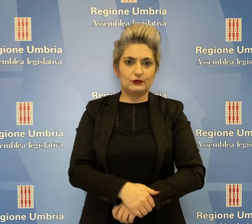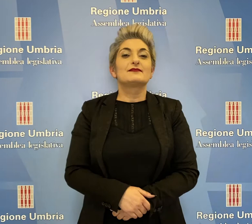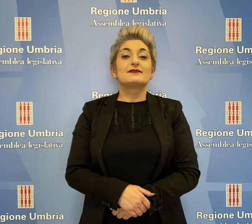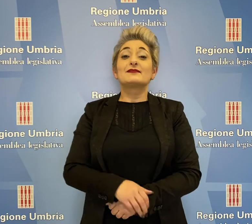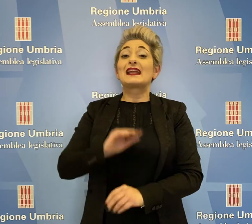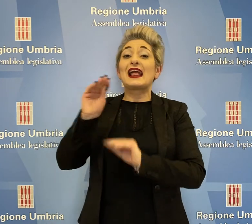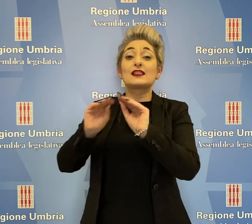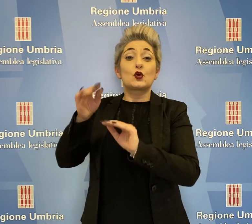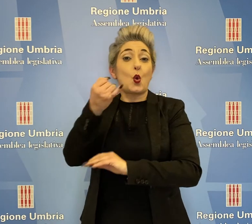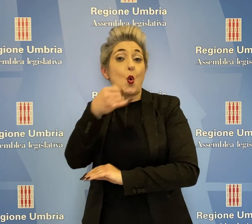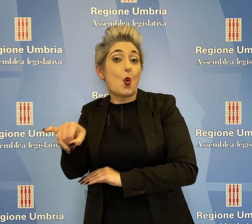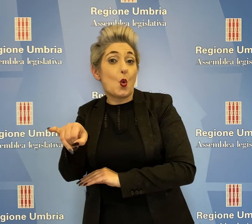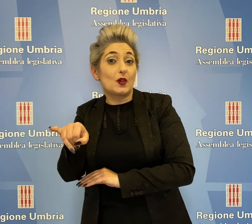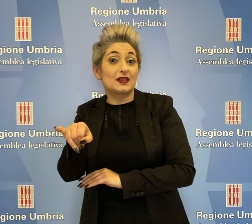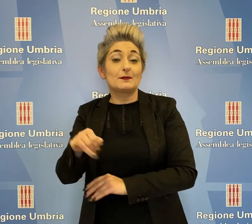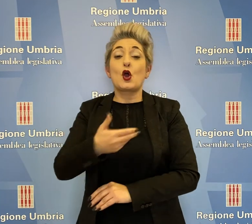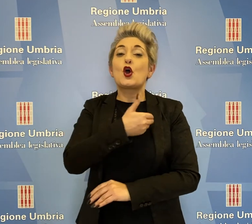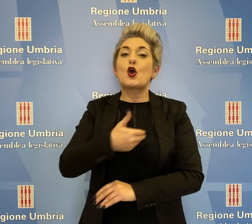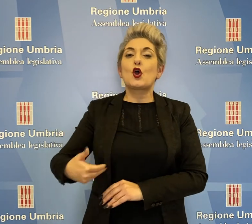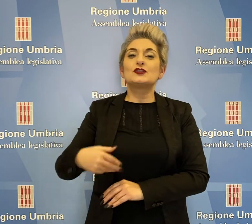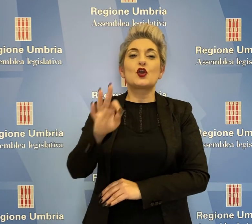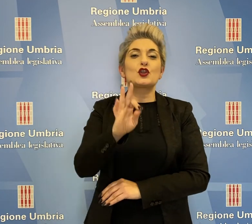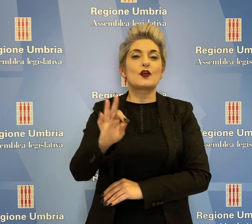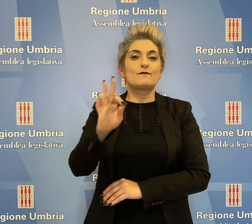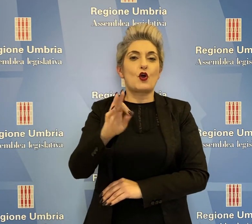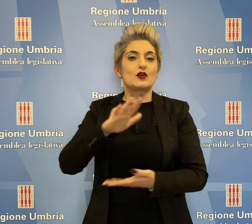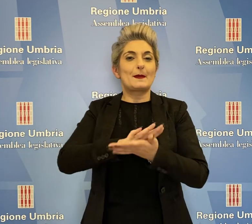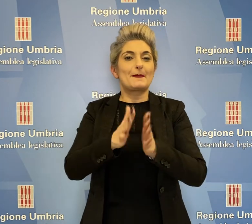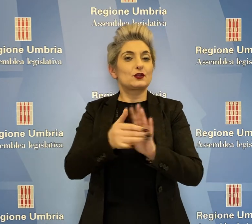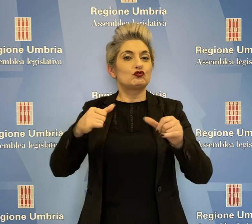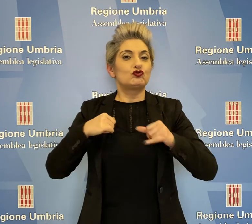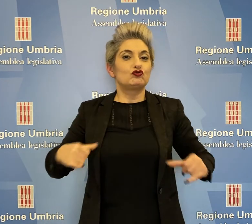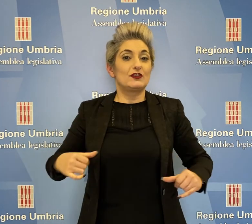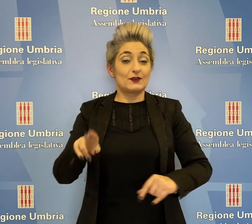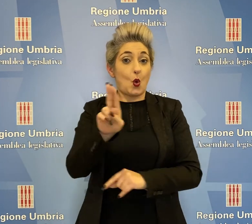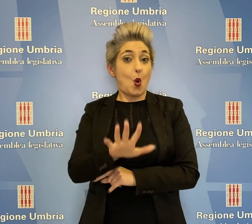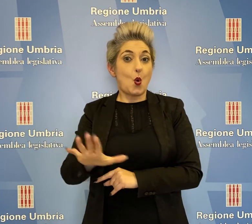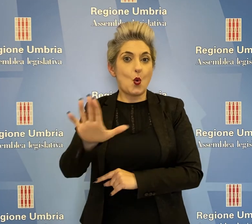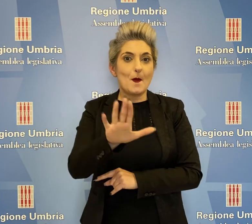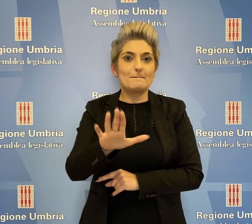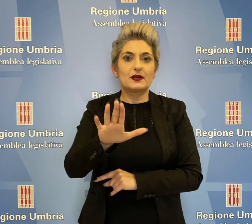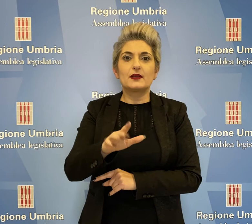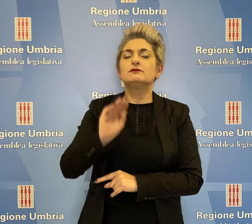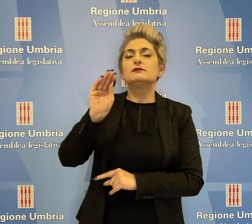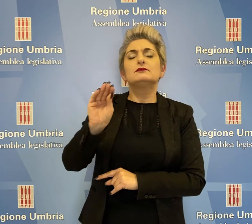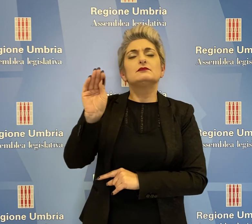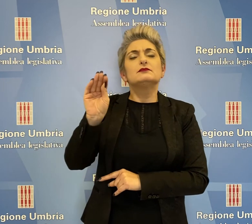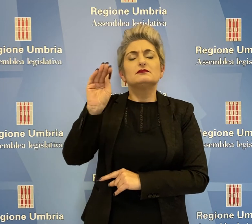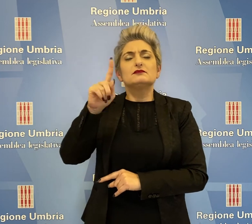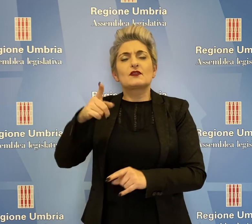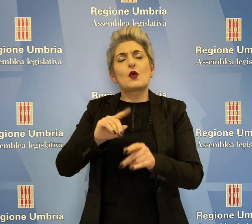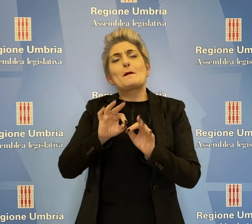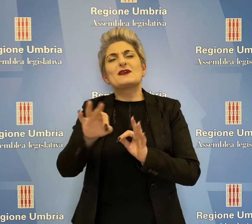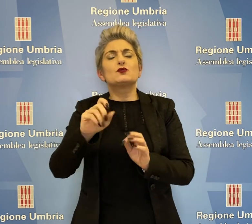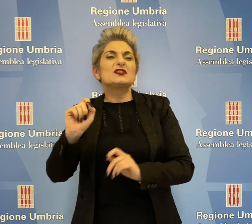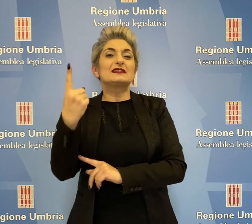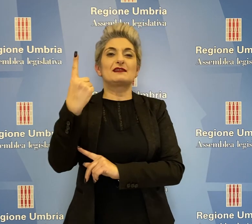Nell'ultima interrogazione, il consigliere Andrea Fora, patto civico per l'Umbria, ha chiesto di attivare una misura di